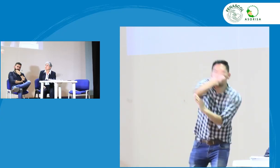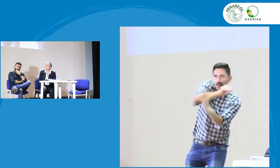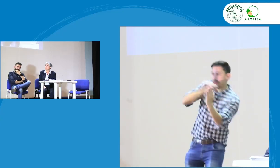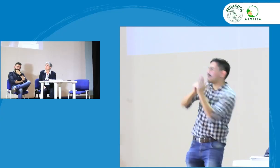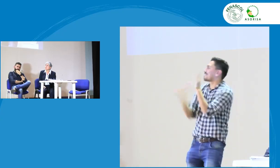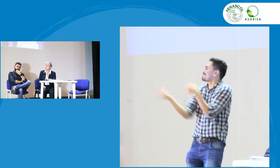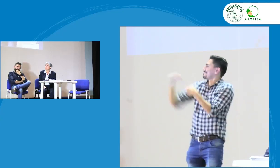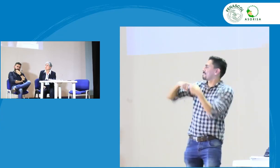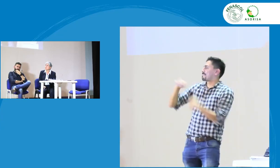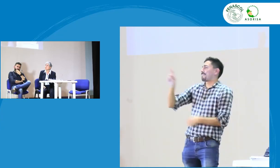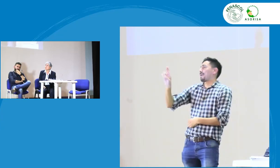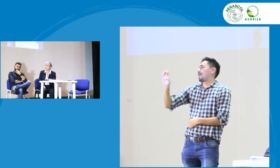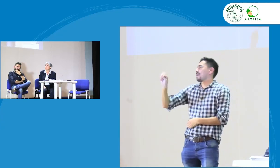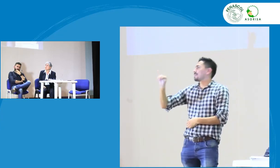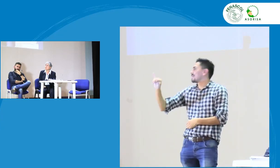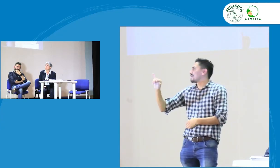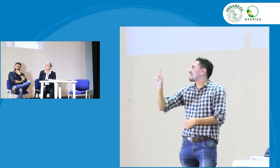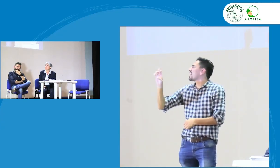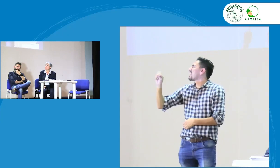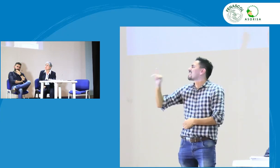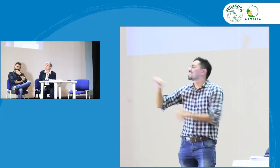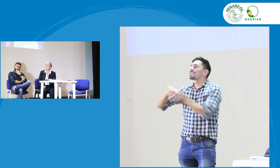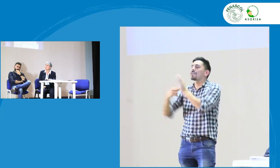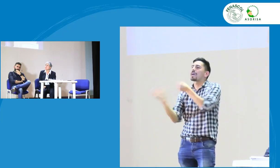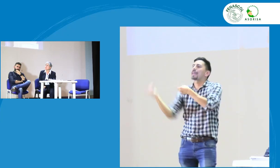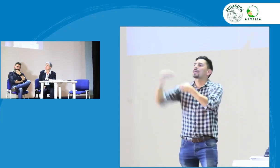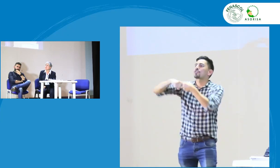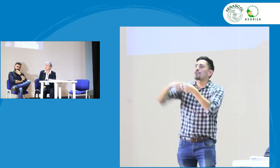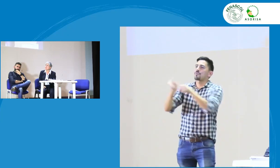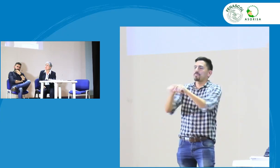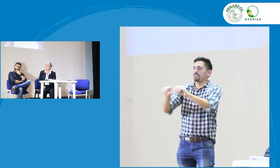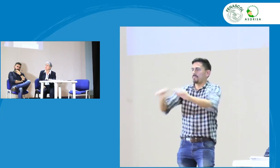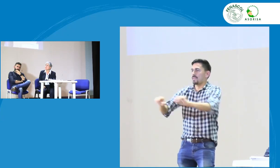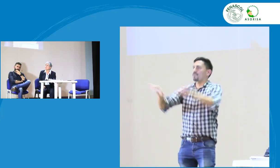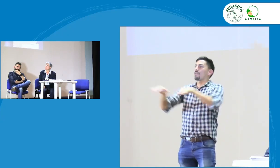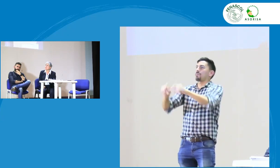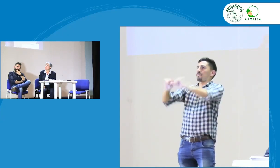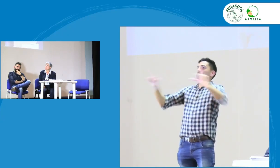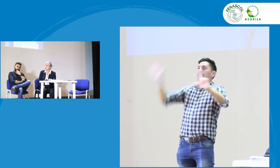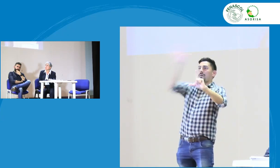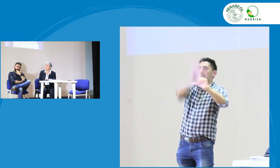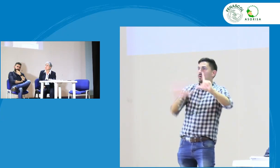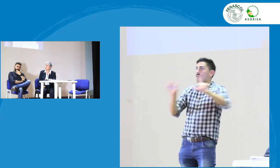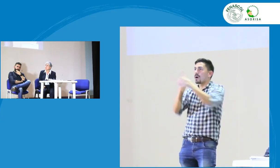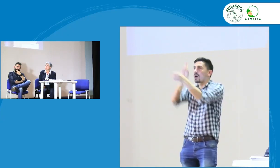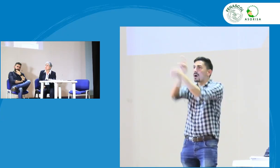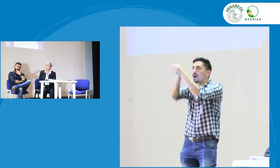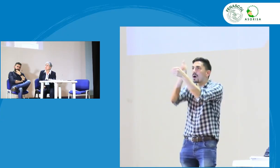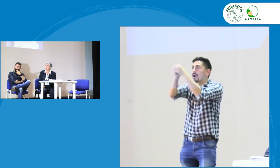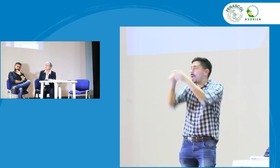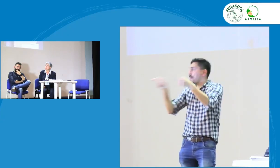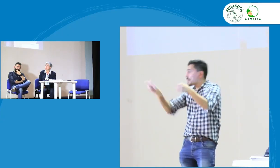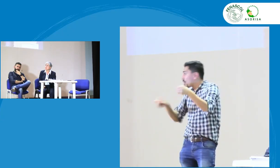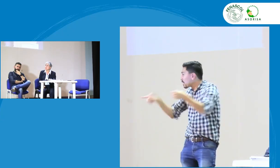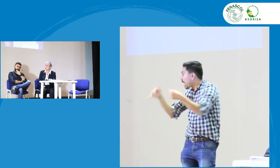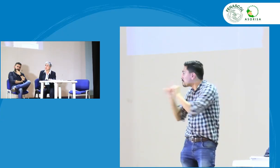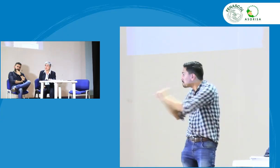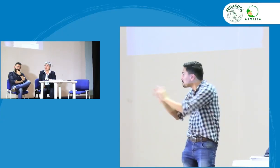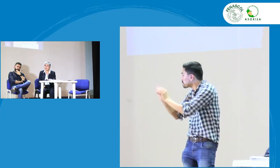evaluación y como tal puedan hacer parte del registro de intérpretes nacional de intérpretes que es una plataforma donde van a